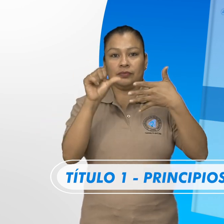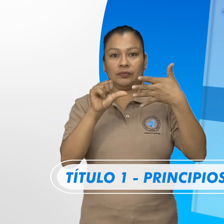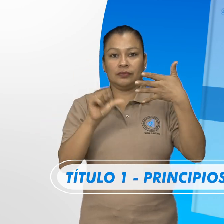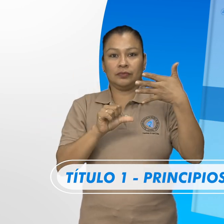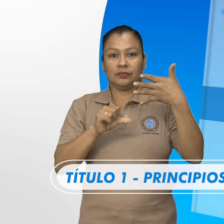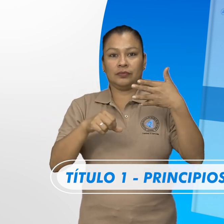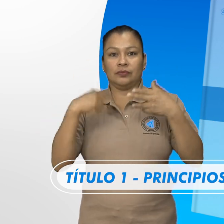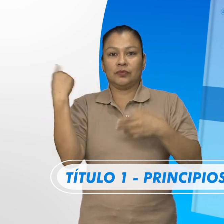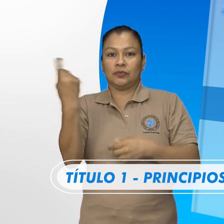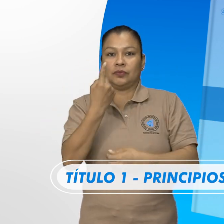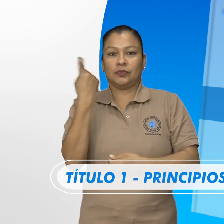Principios Fundamentales